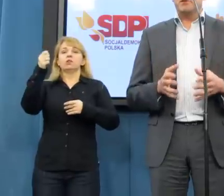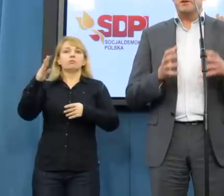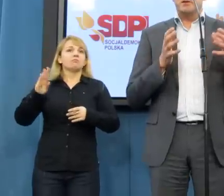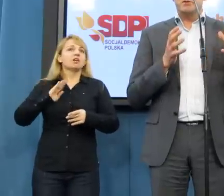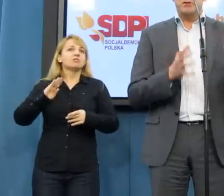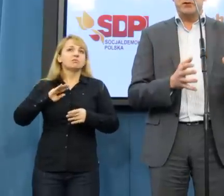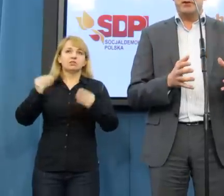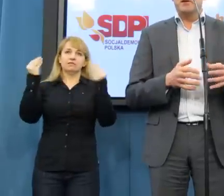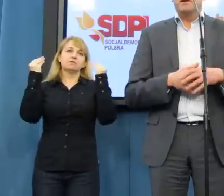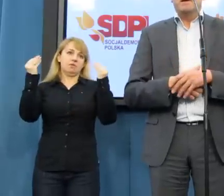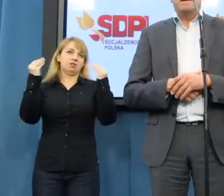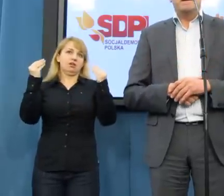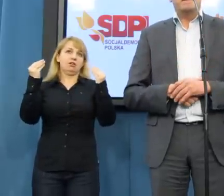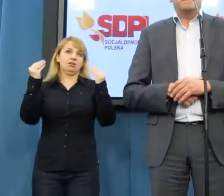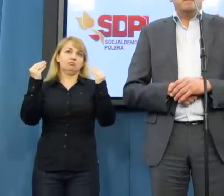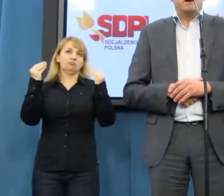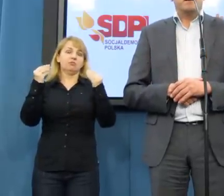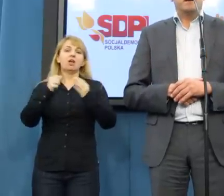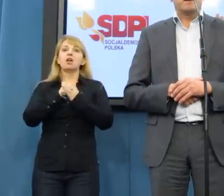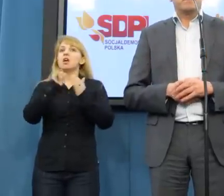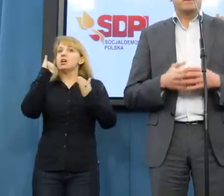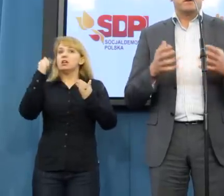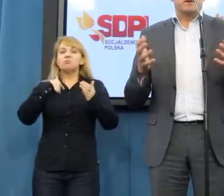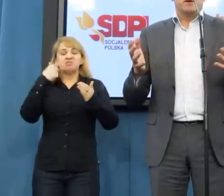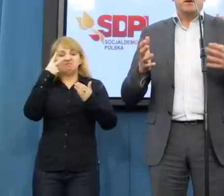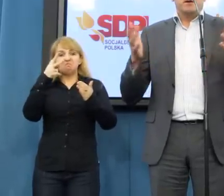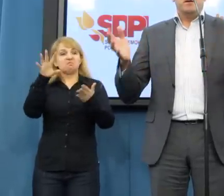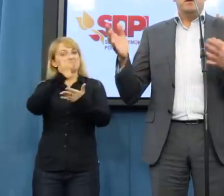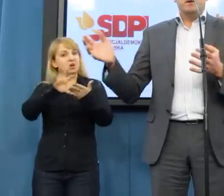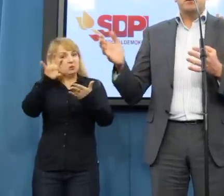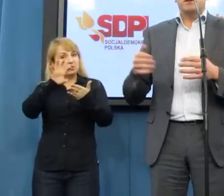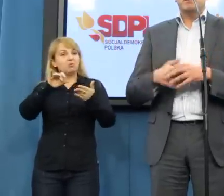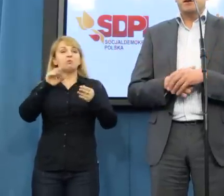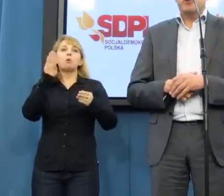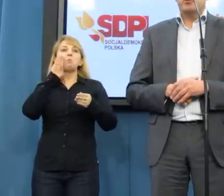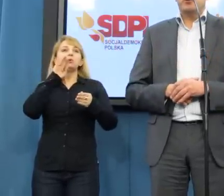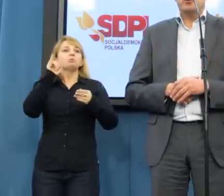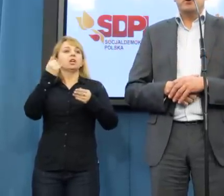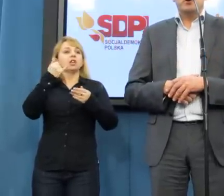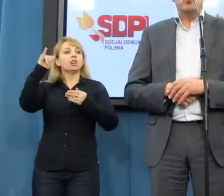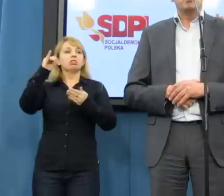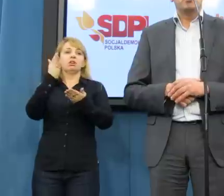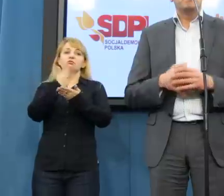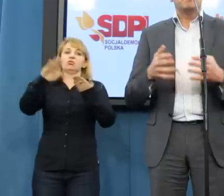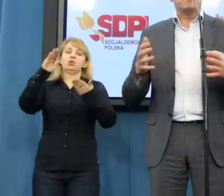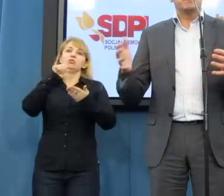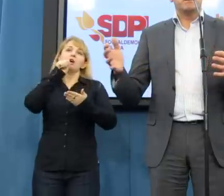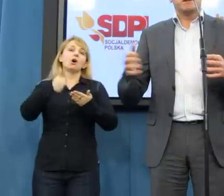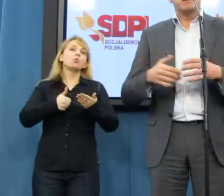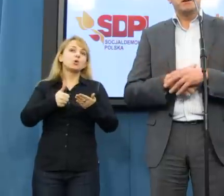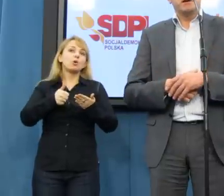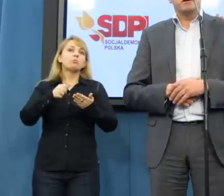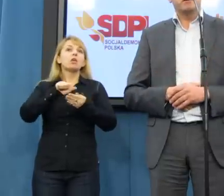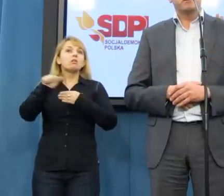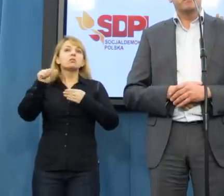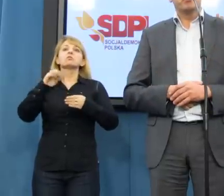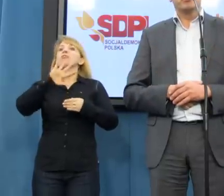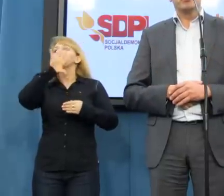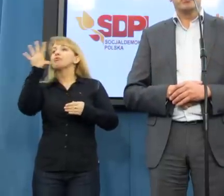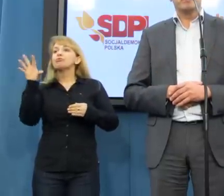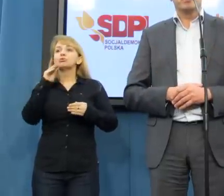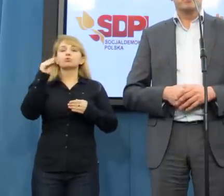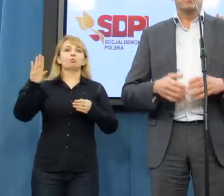bezpiecznie, jeździ się tak jak w innych częściach Europy o bezpiecznych wskaźnikach